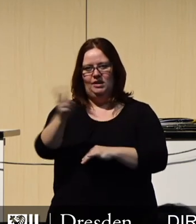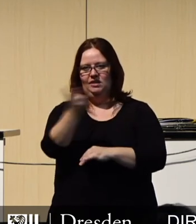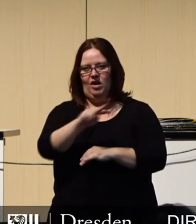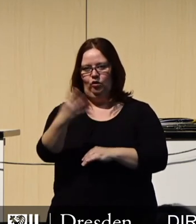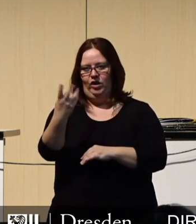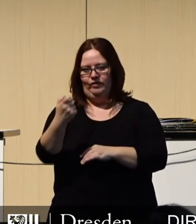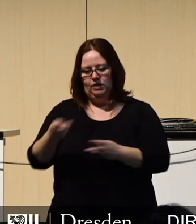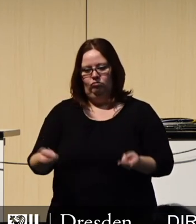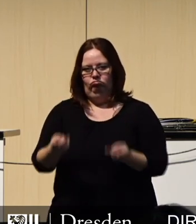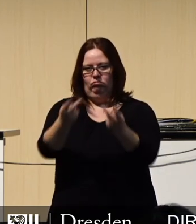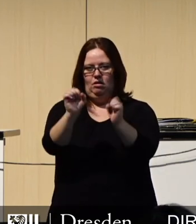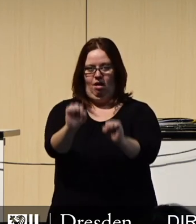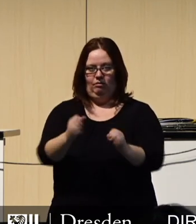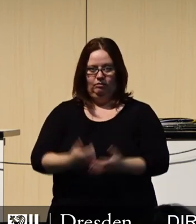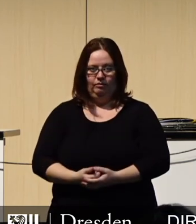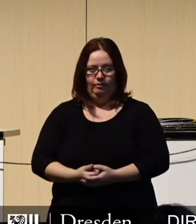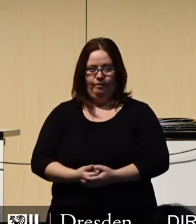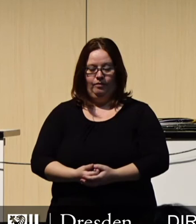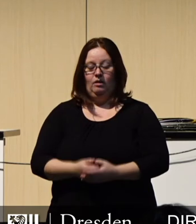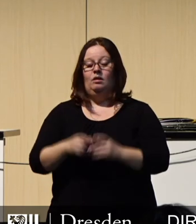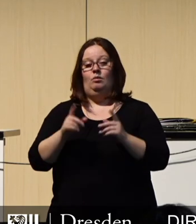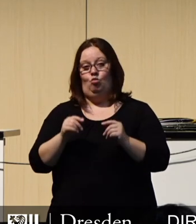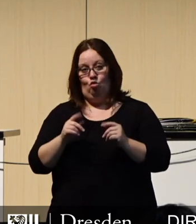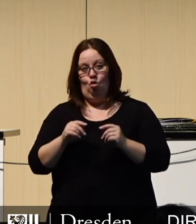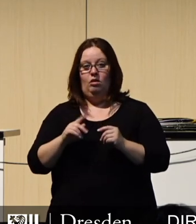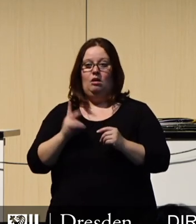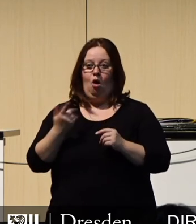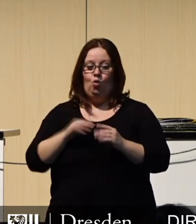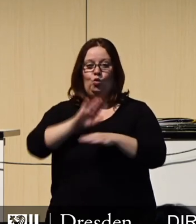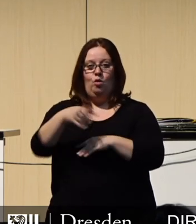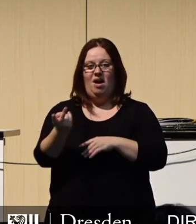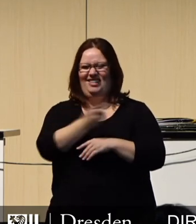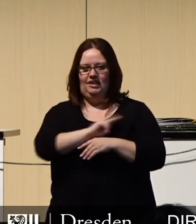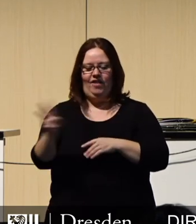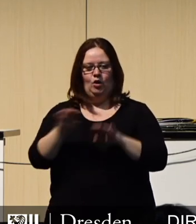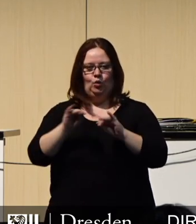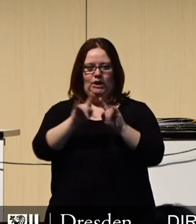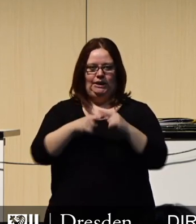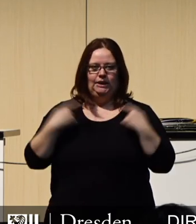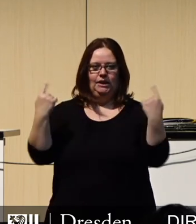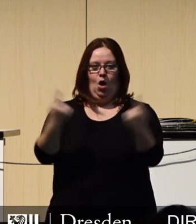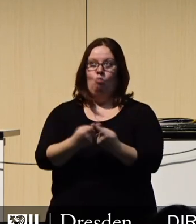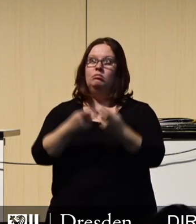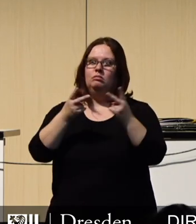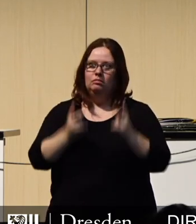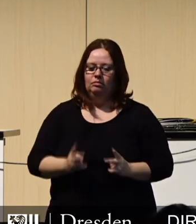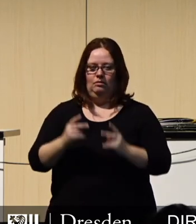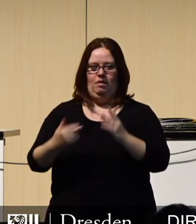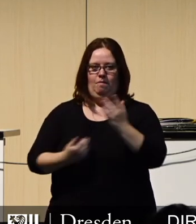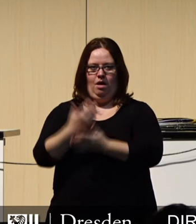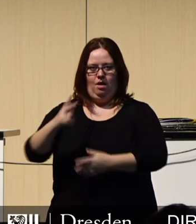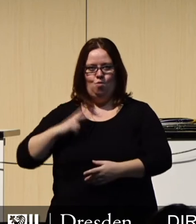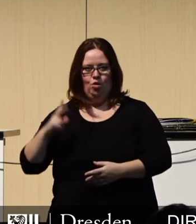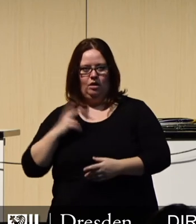vorantreiben. Damit werden unter anderem über 2000 Unterrichtsräume endlich mit modernen